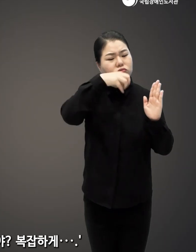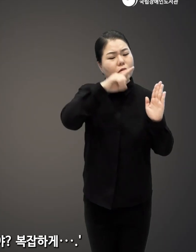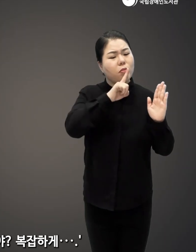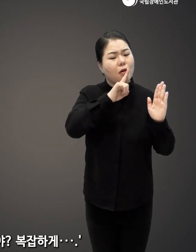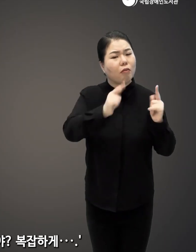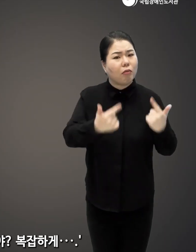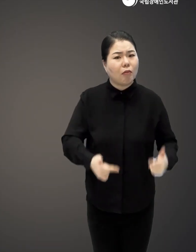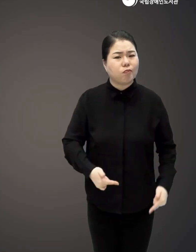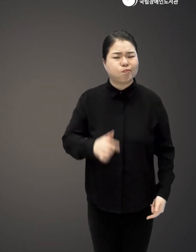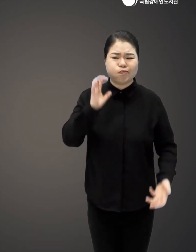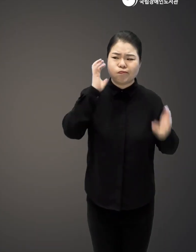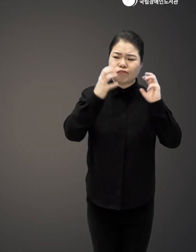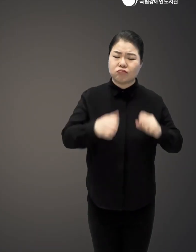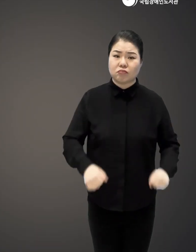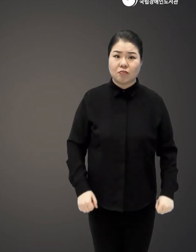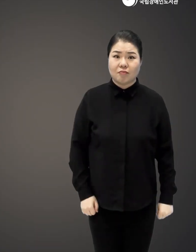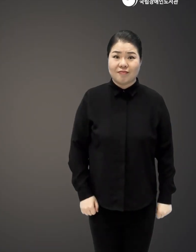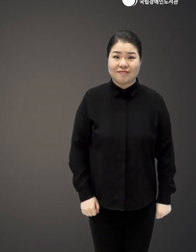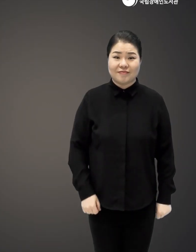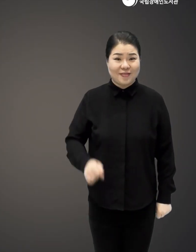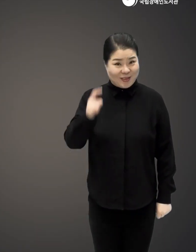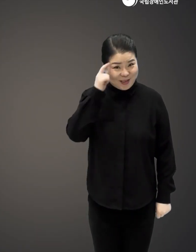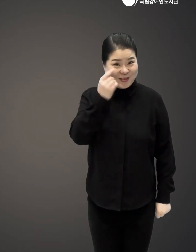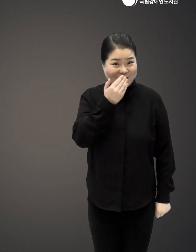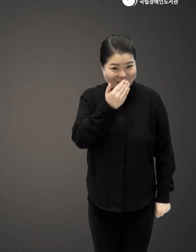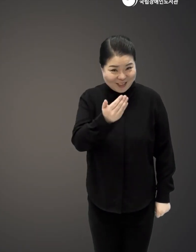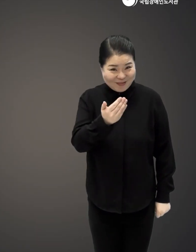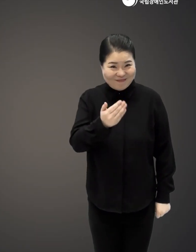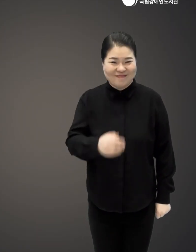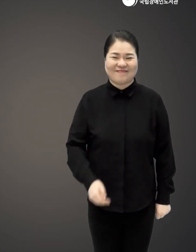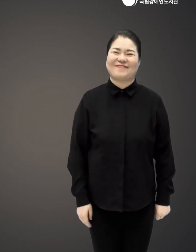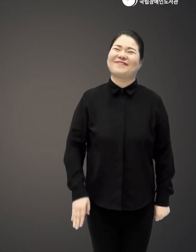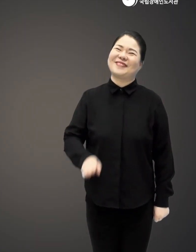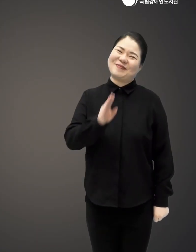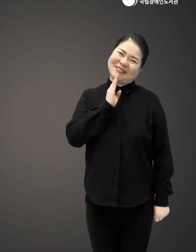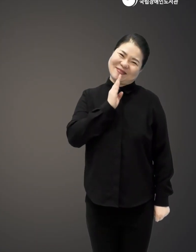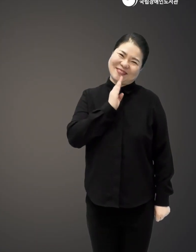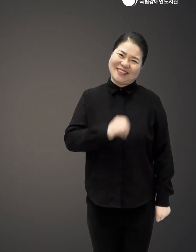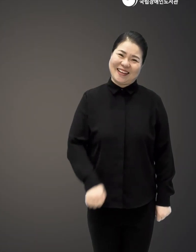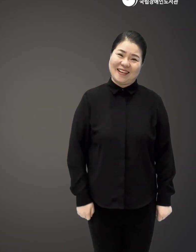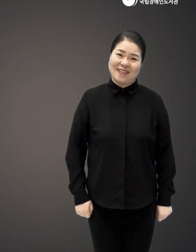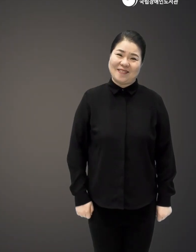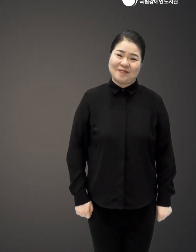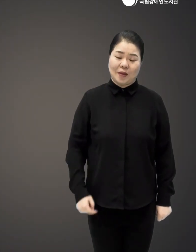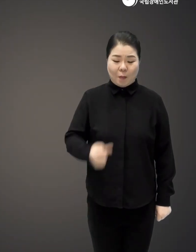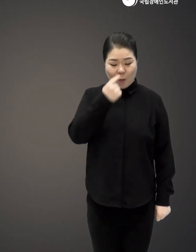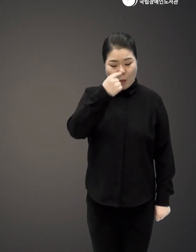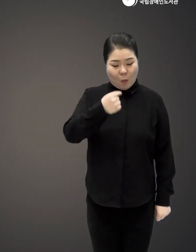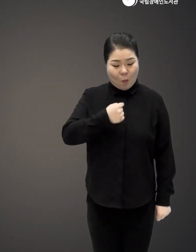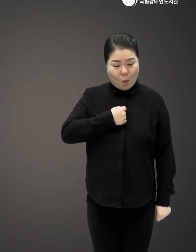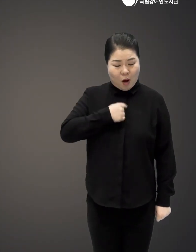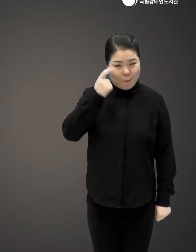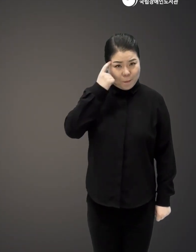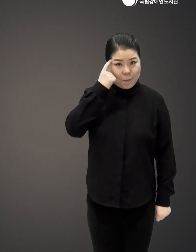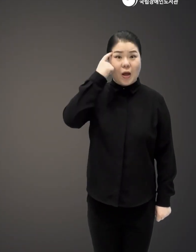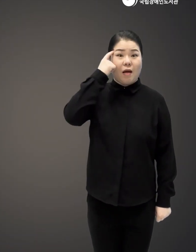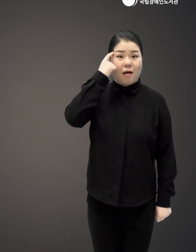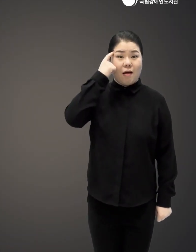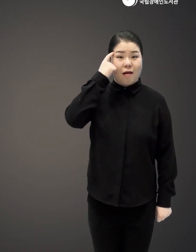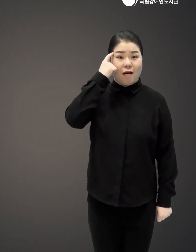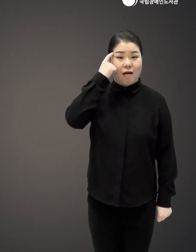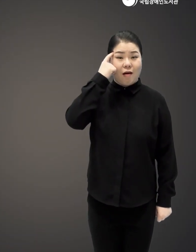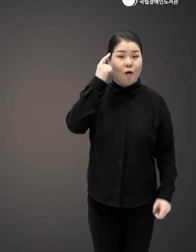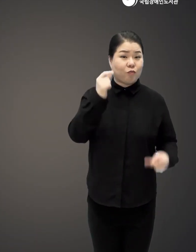아니야? 복잡하게 이렇게 말씀하실 수도 있는데요 그렇습니다 우리를 알아차리는 인지 단계고요